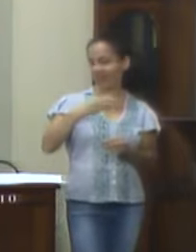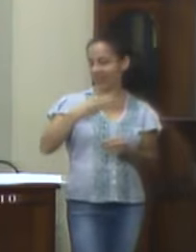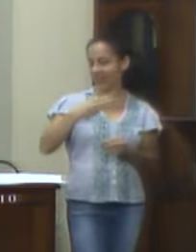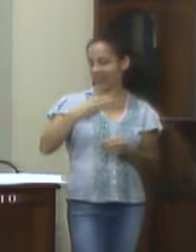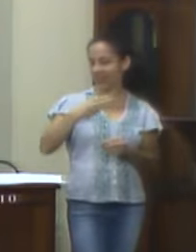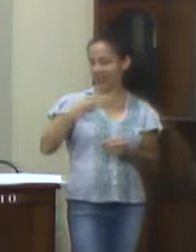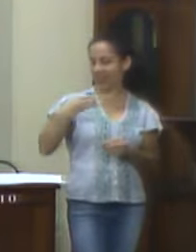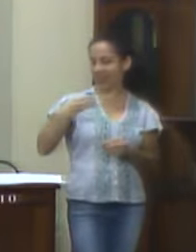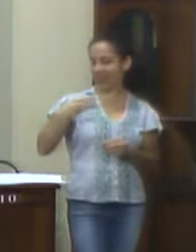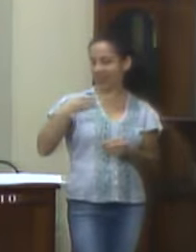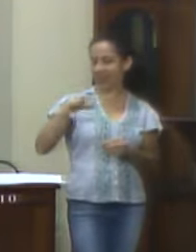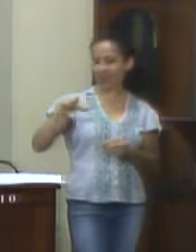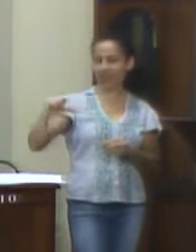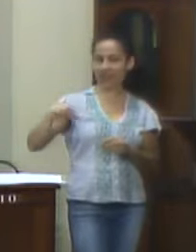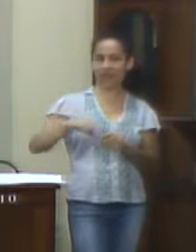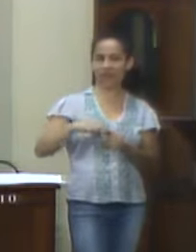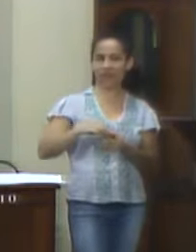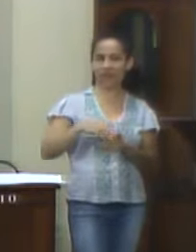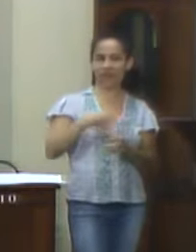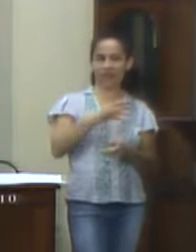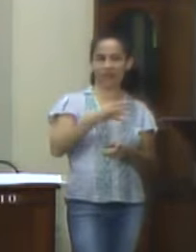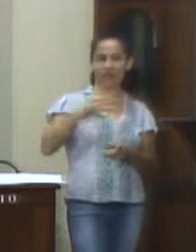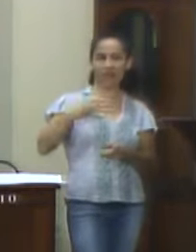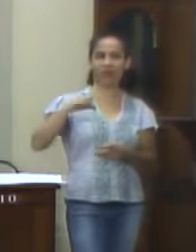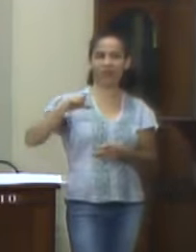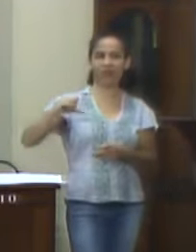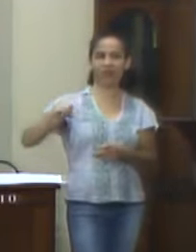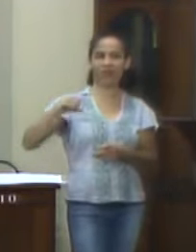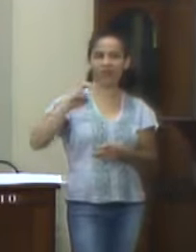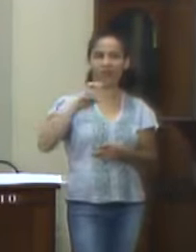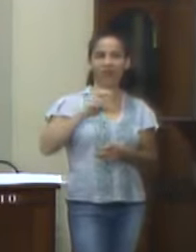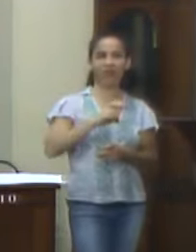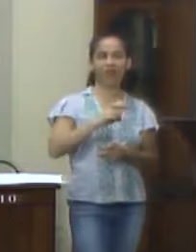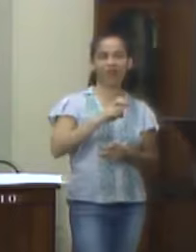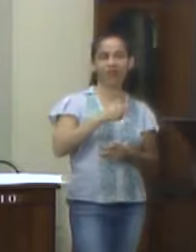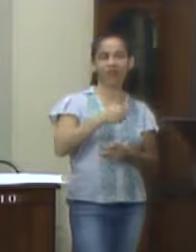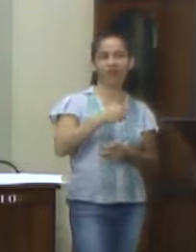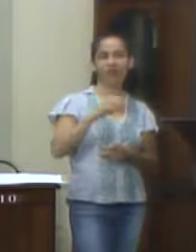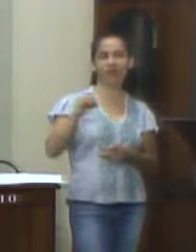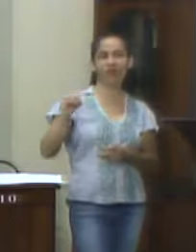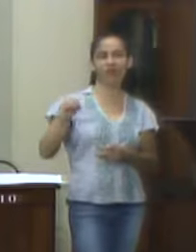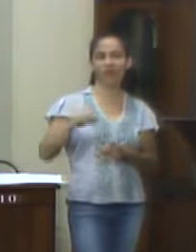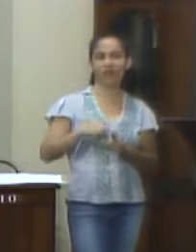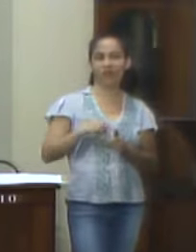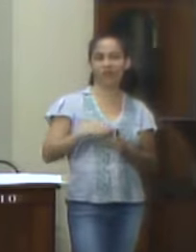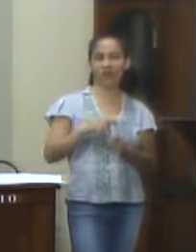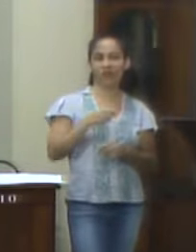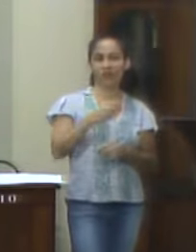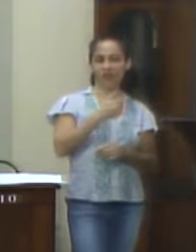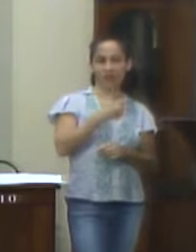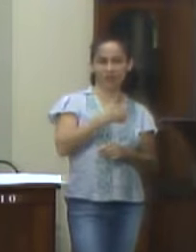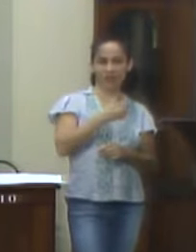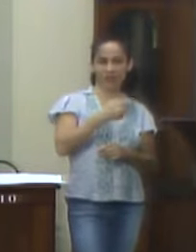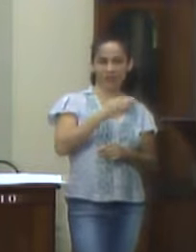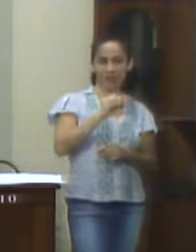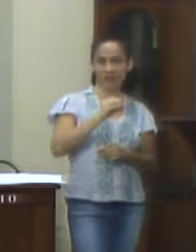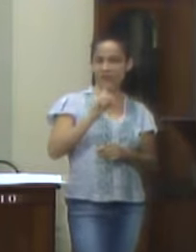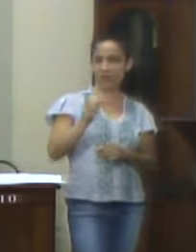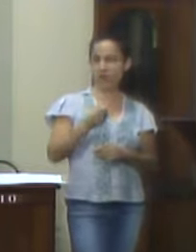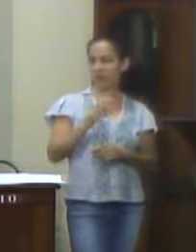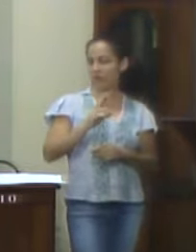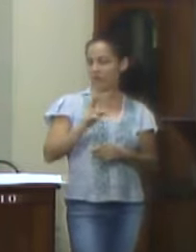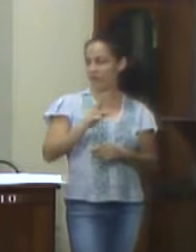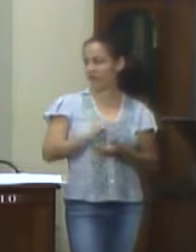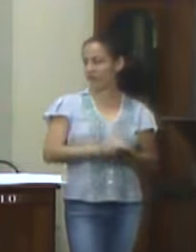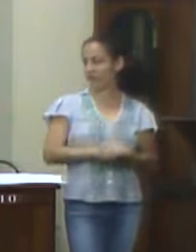-3999-4490-51-00, Valor 170 mil reais. Valença,